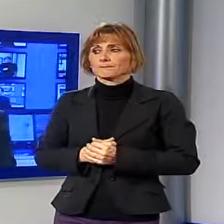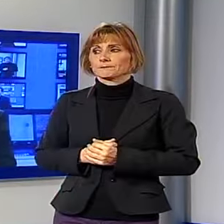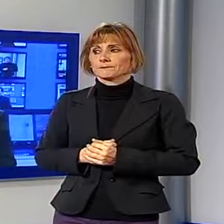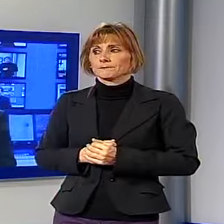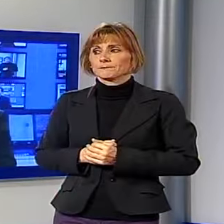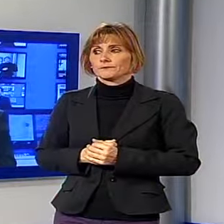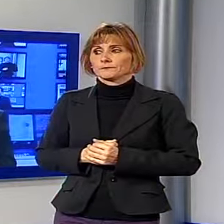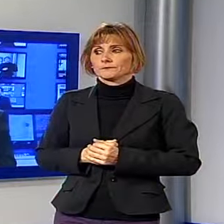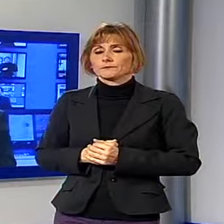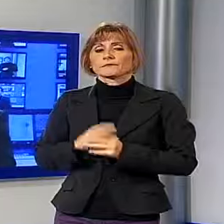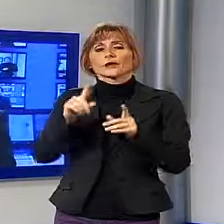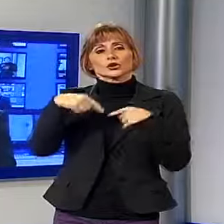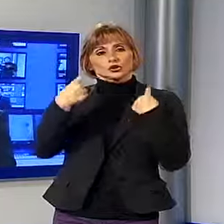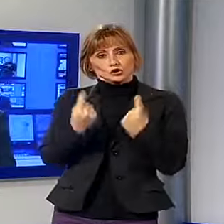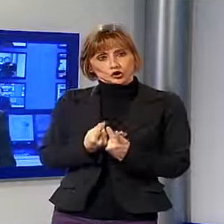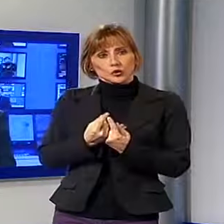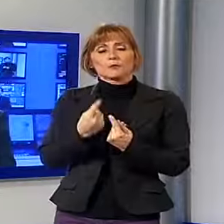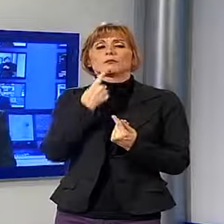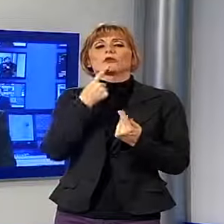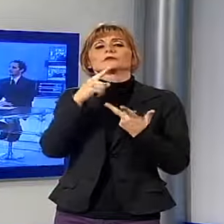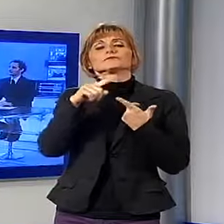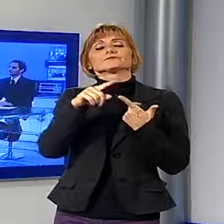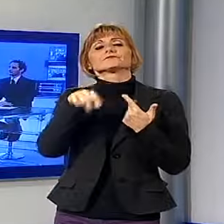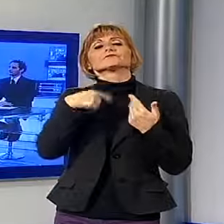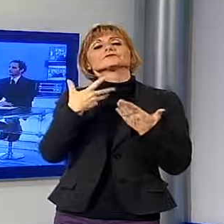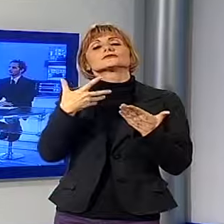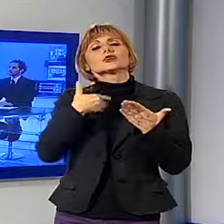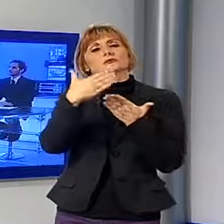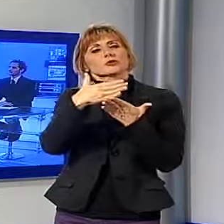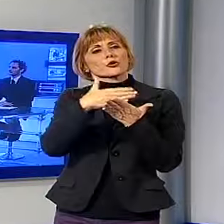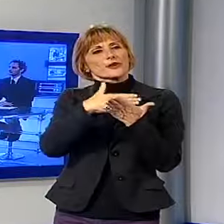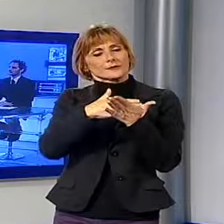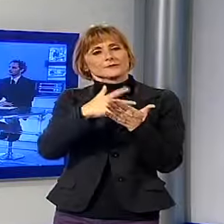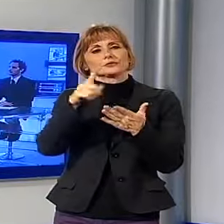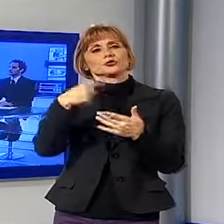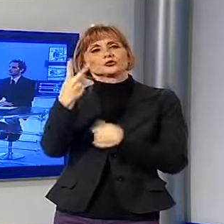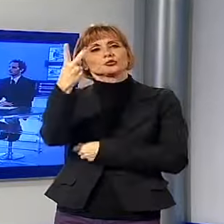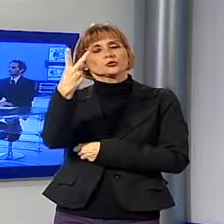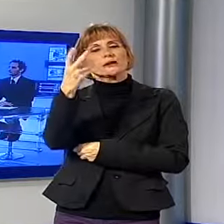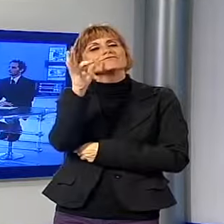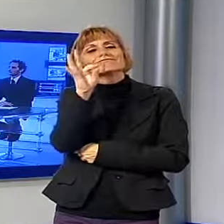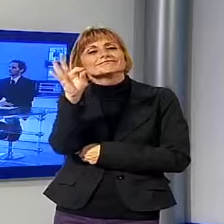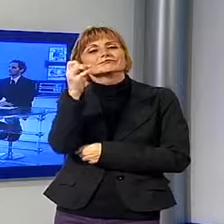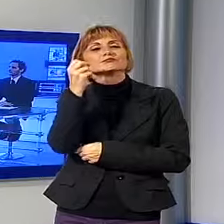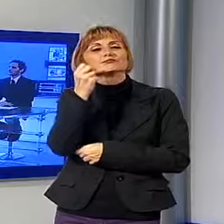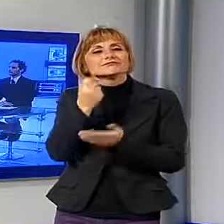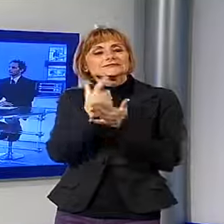chiesa di San Francesco. Dopo invece passiamo a due chicche, chiamiamole così, la prima è il